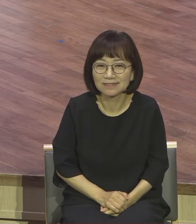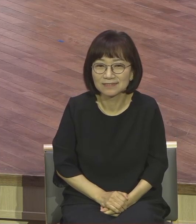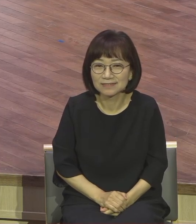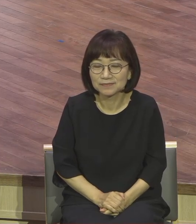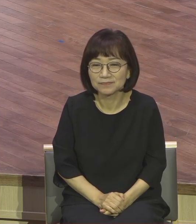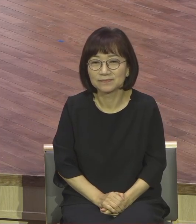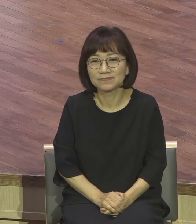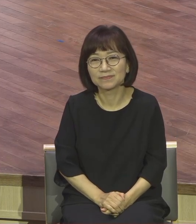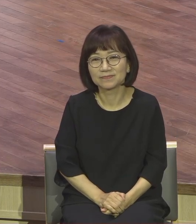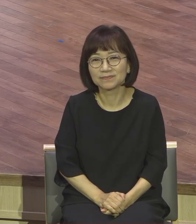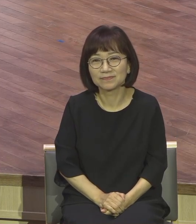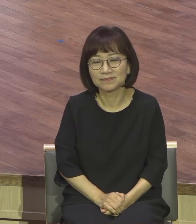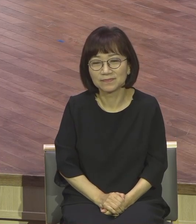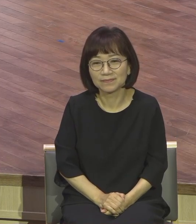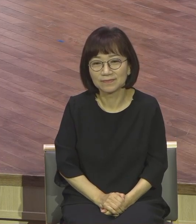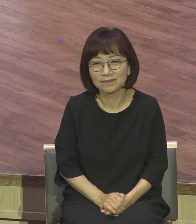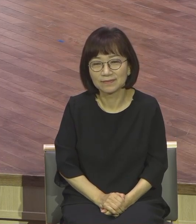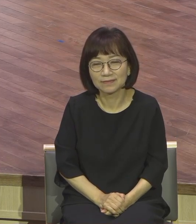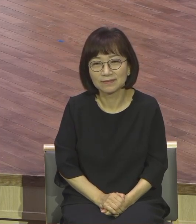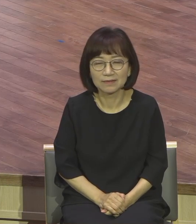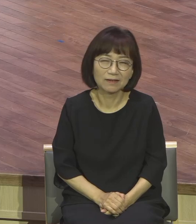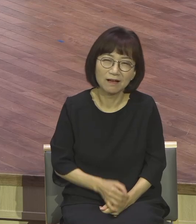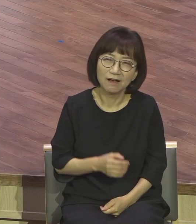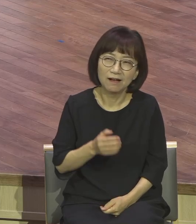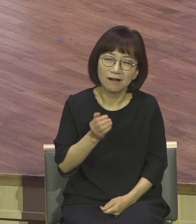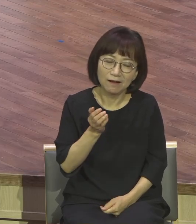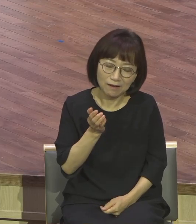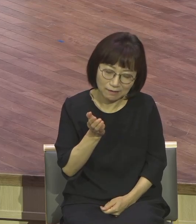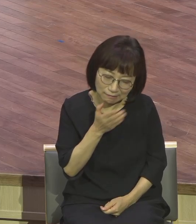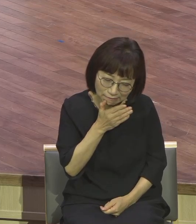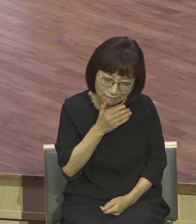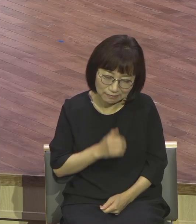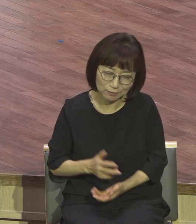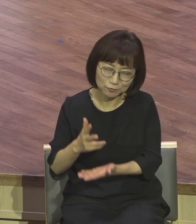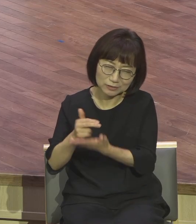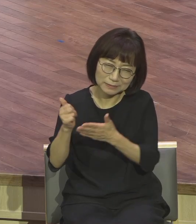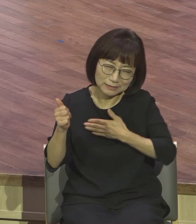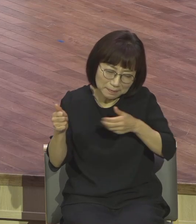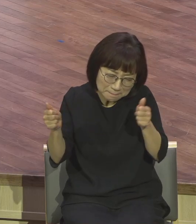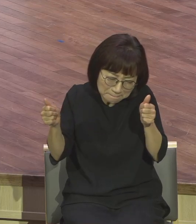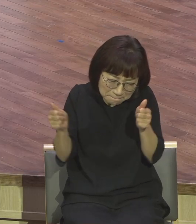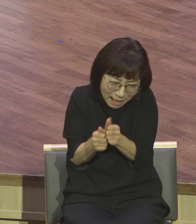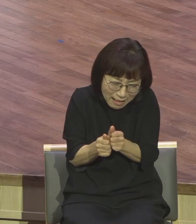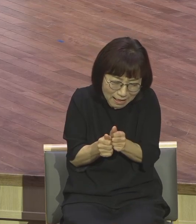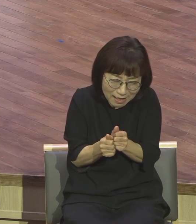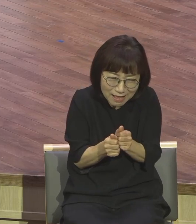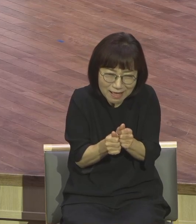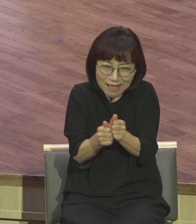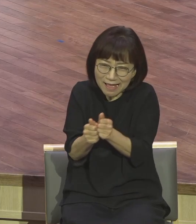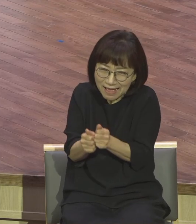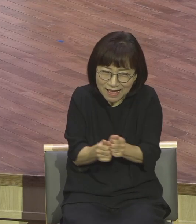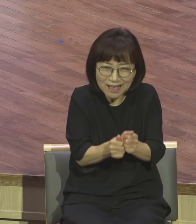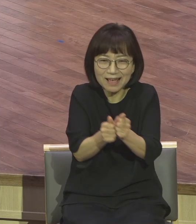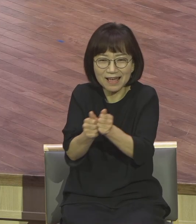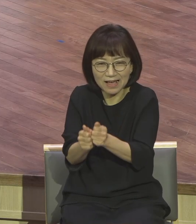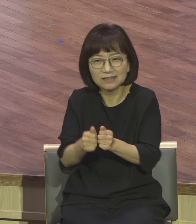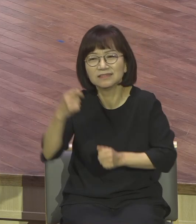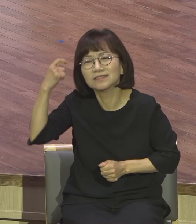너무 실감 나고 아 주님이 위드하시구나 나와 함께 계시구나 이걸 여러분이 삶 속에서요